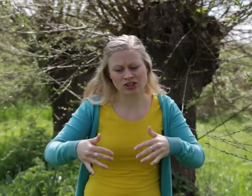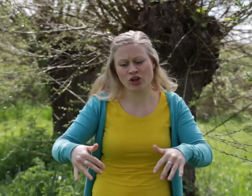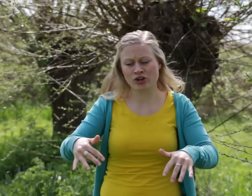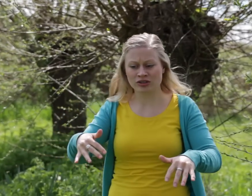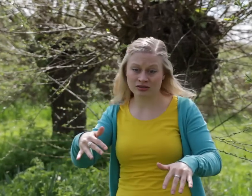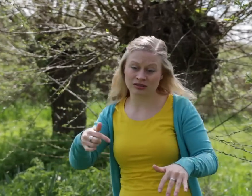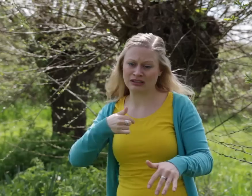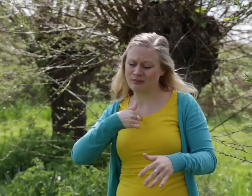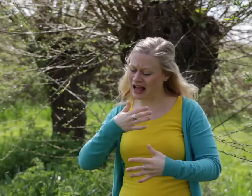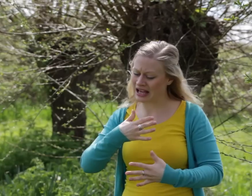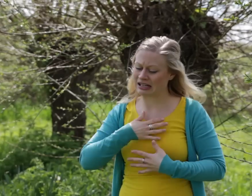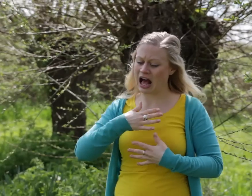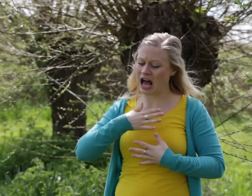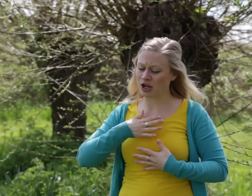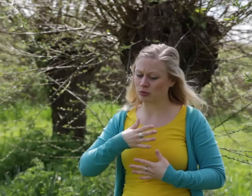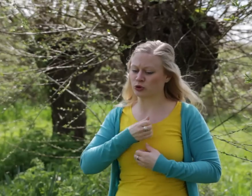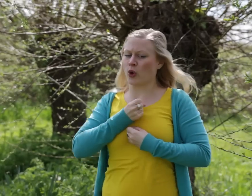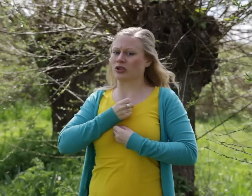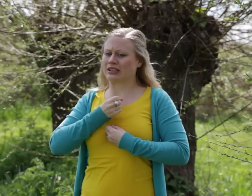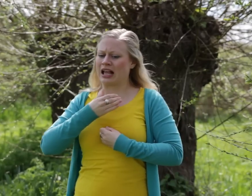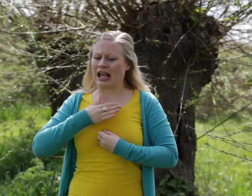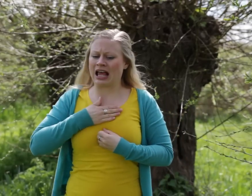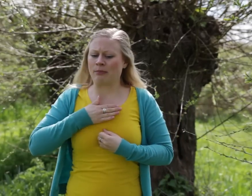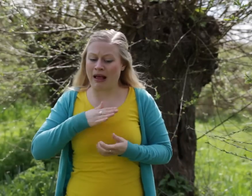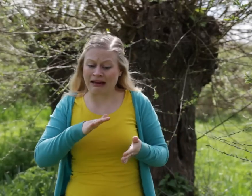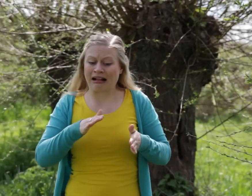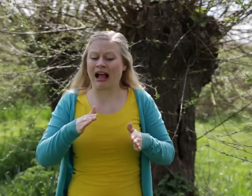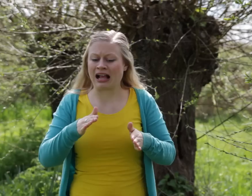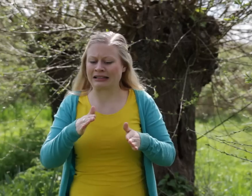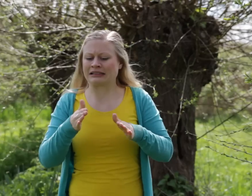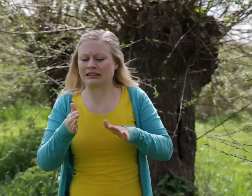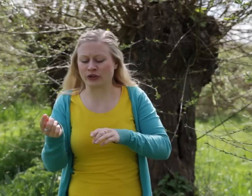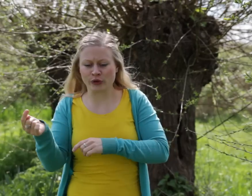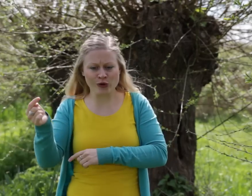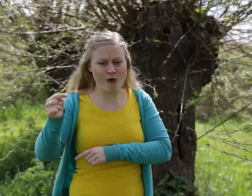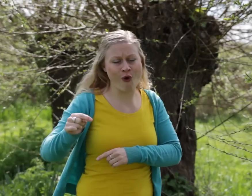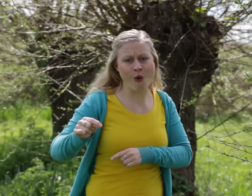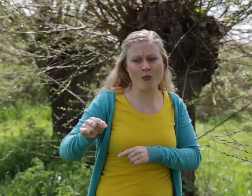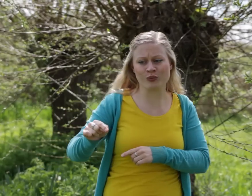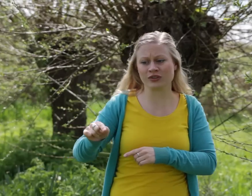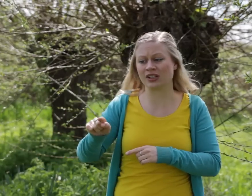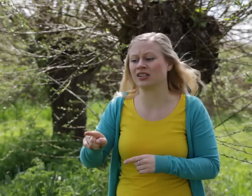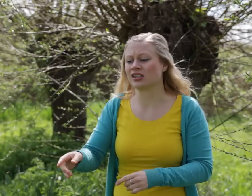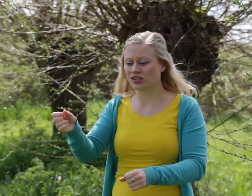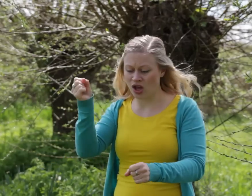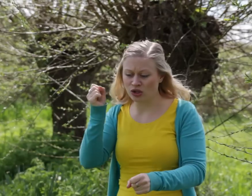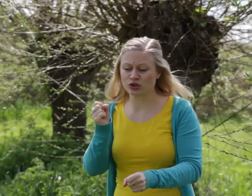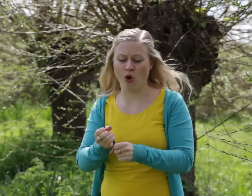Mijn adem stopt en mijn einde komt Zal